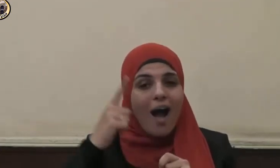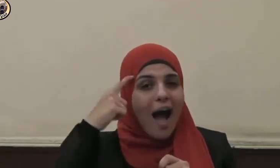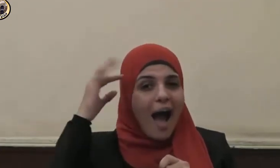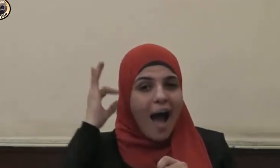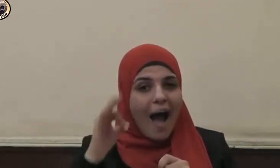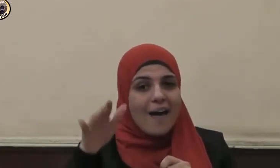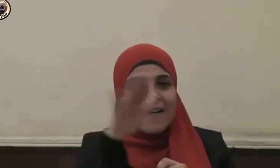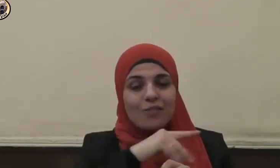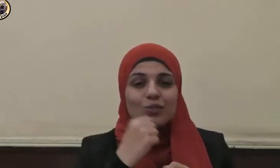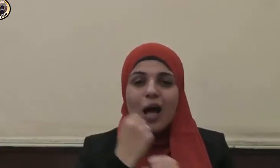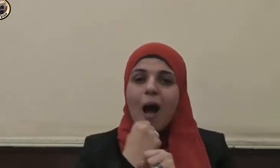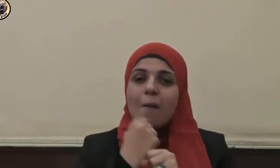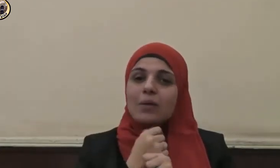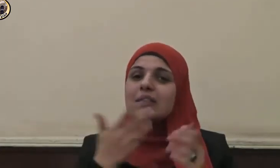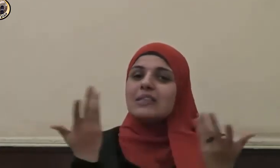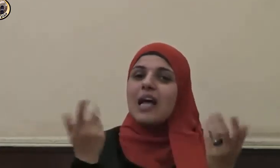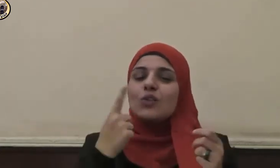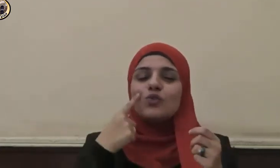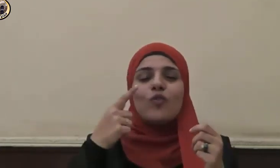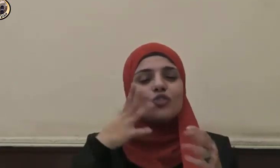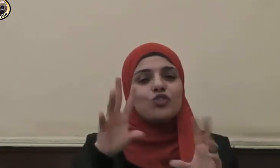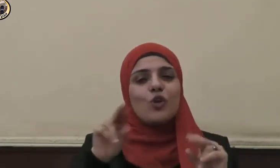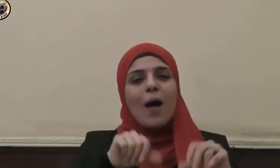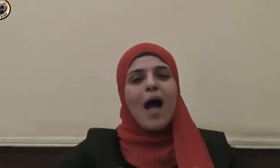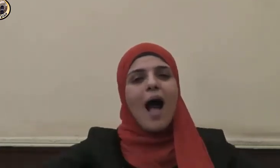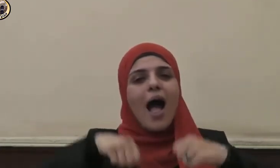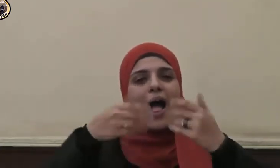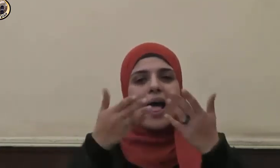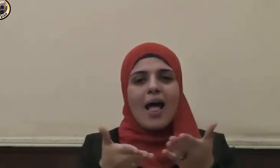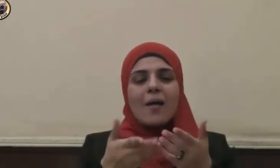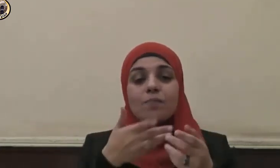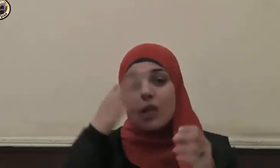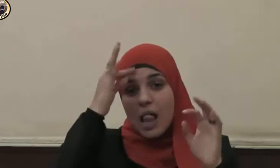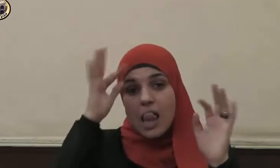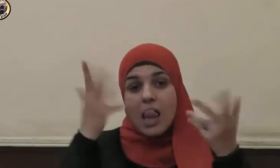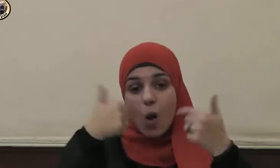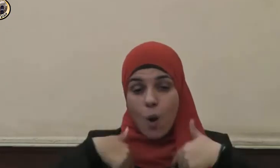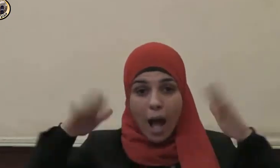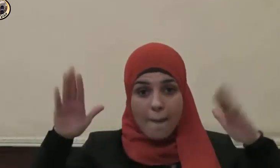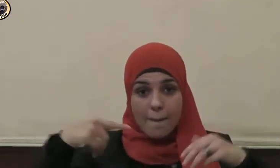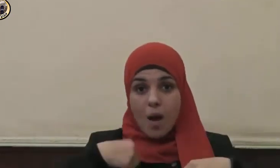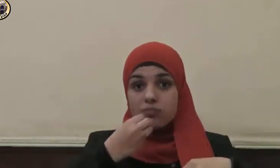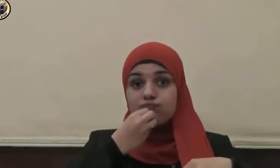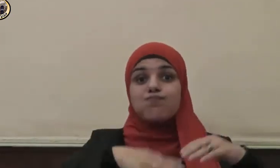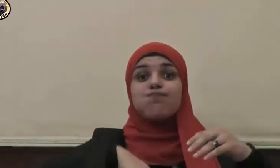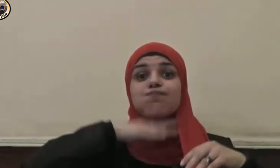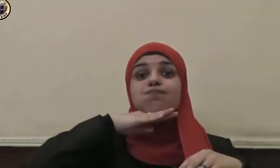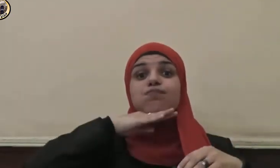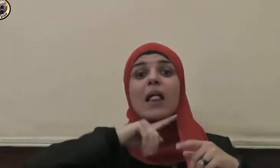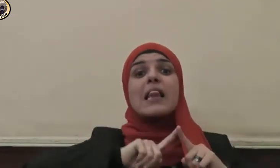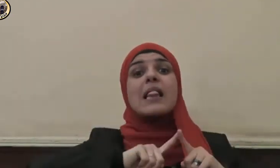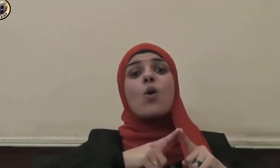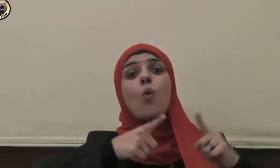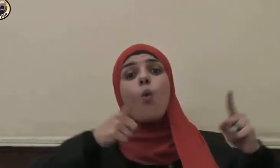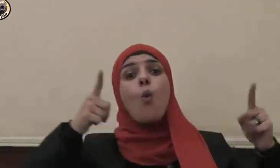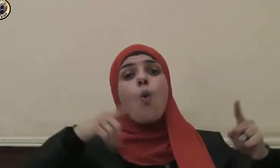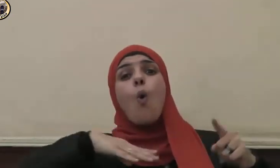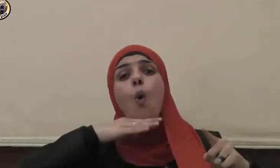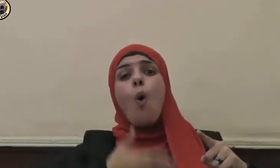وحركة الحياة ولو كان عندها ما يكفيها عمرها كله ما كسلت